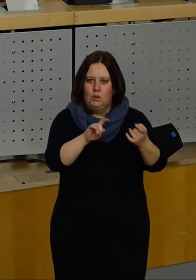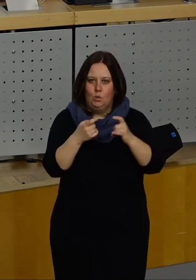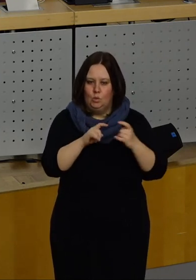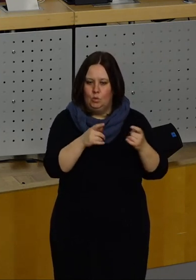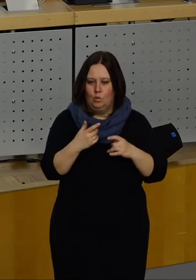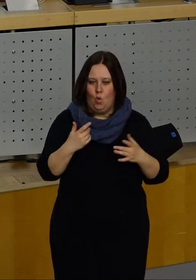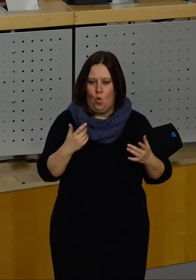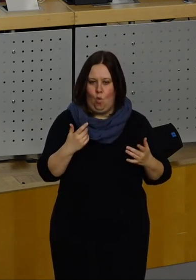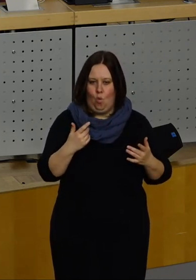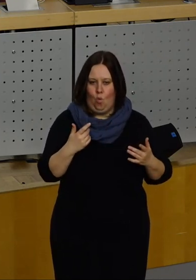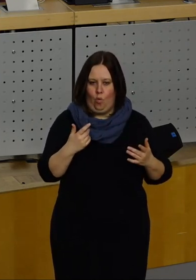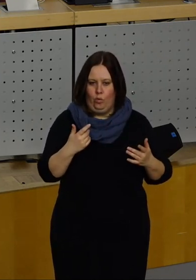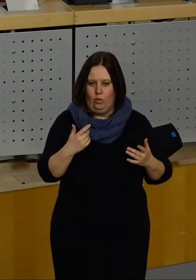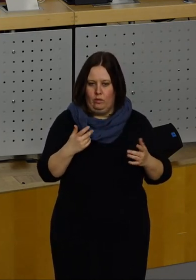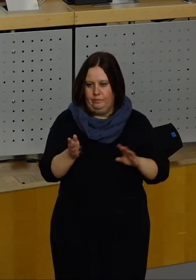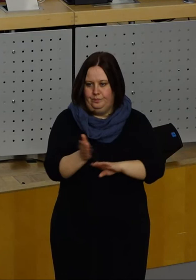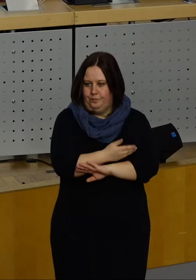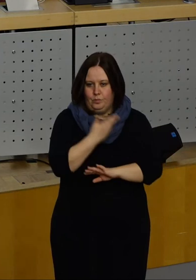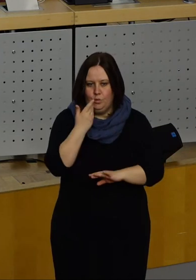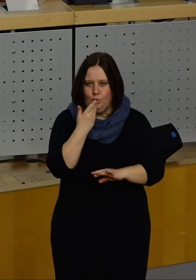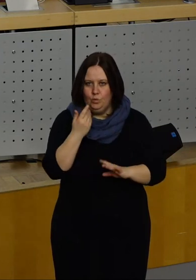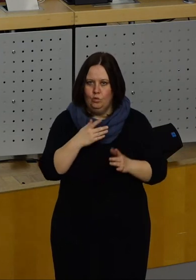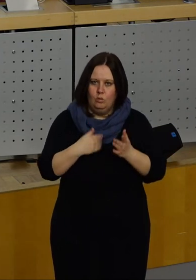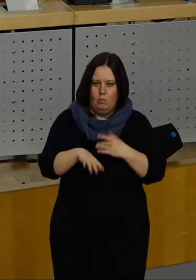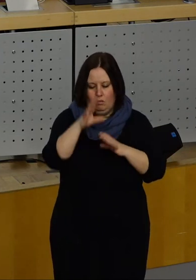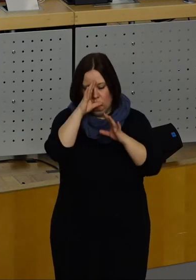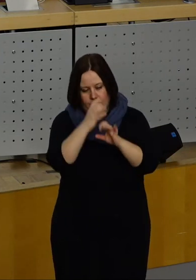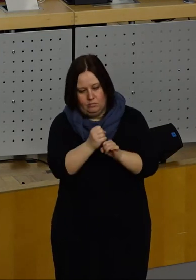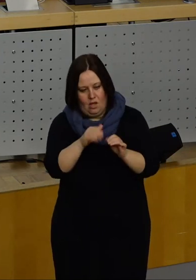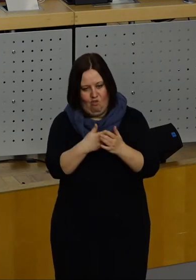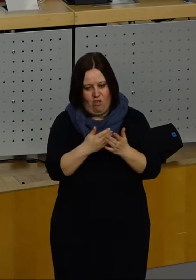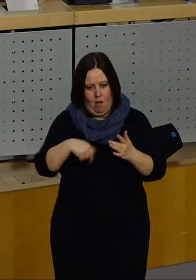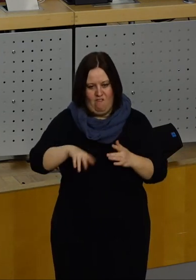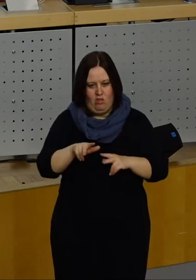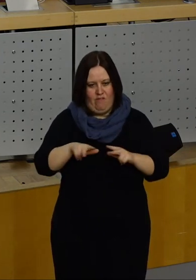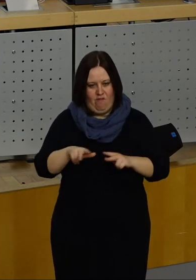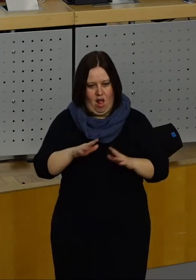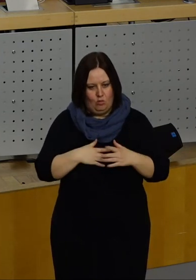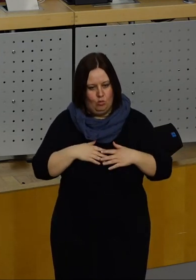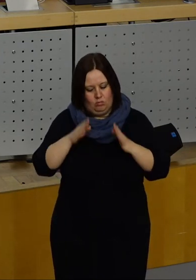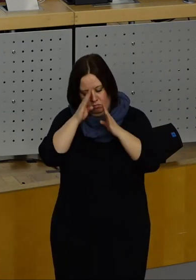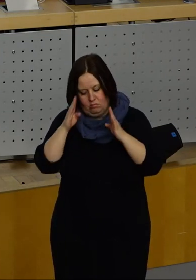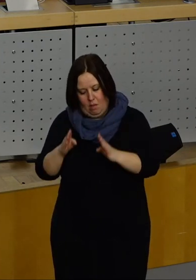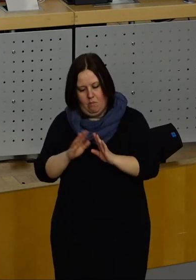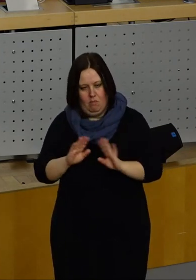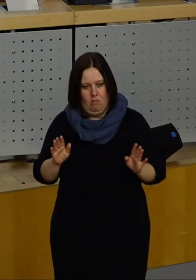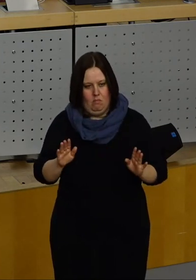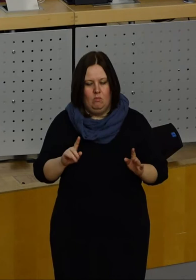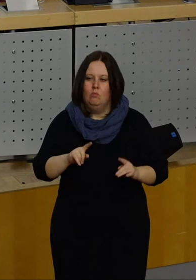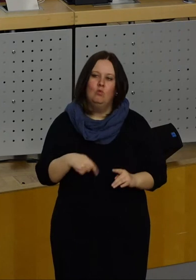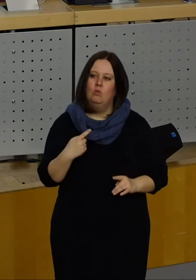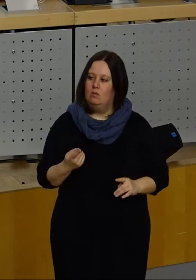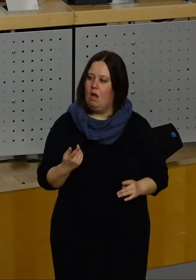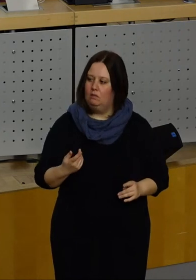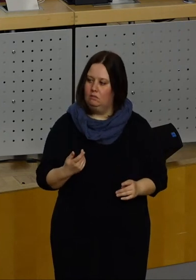beiseite zu lassen und uns auf die wesentlichen Aufgaben für unsere Stadt zu konzentrieren, damit wir